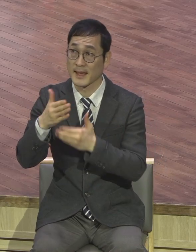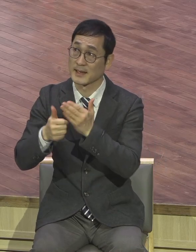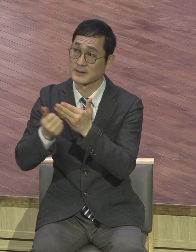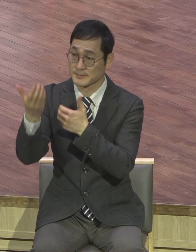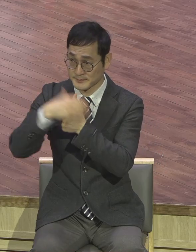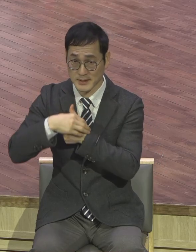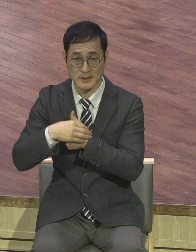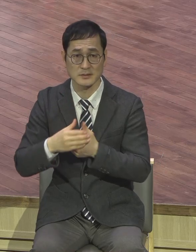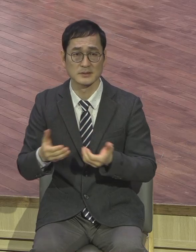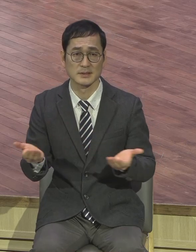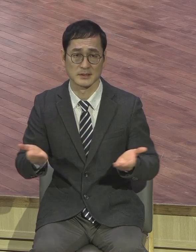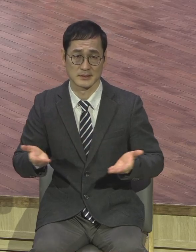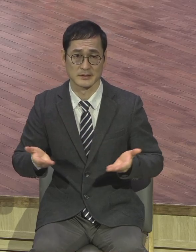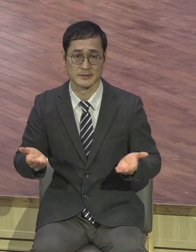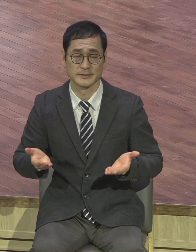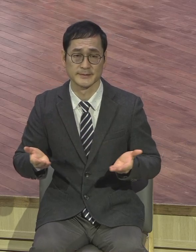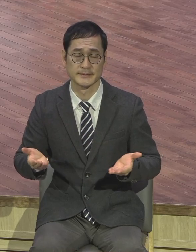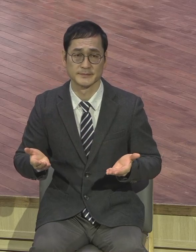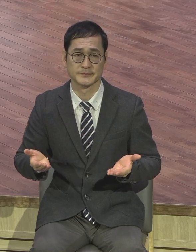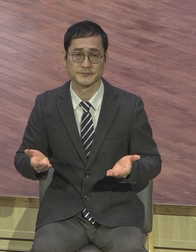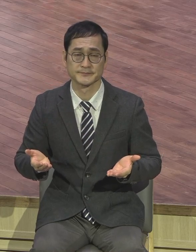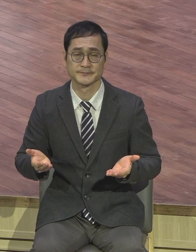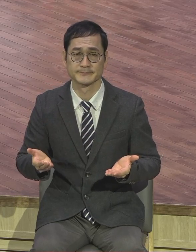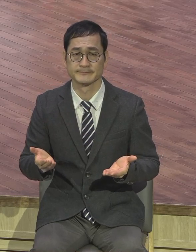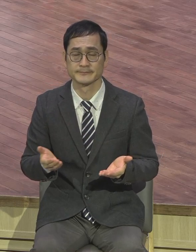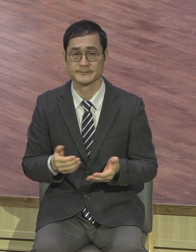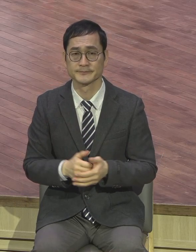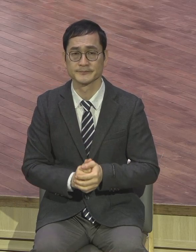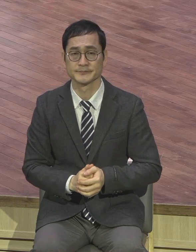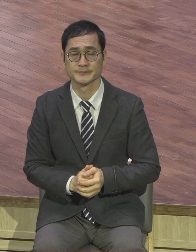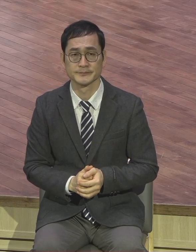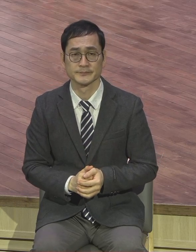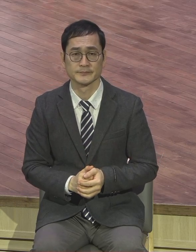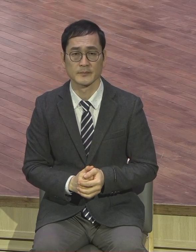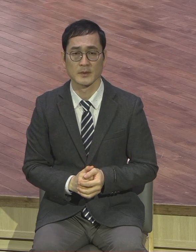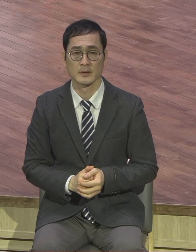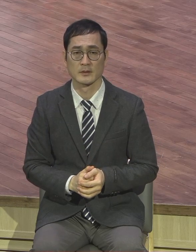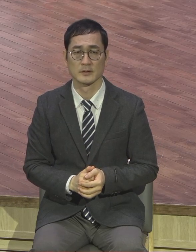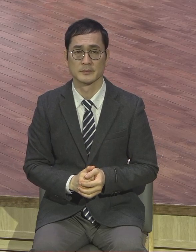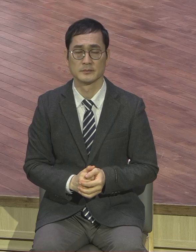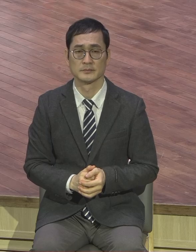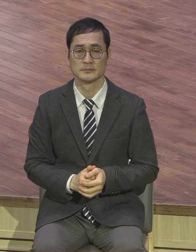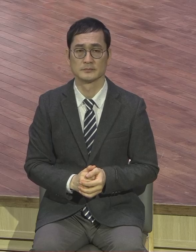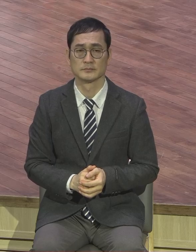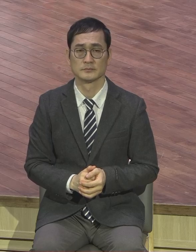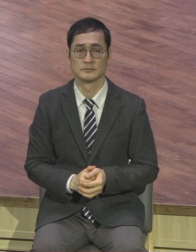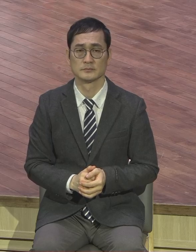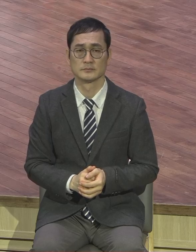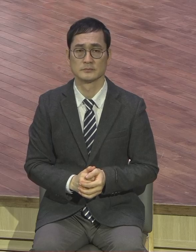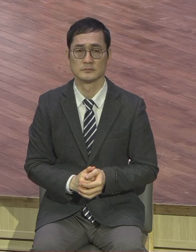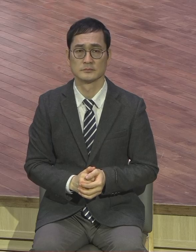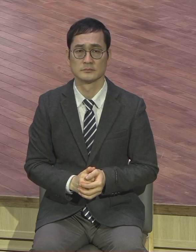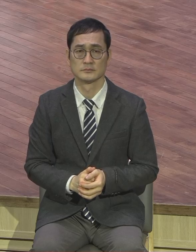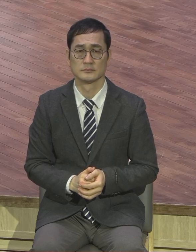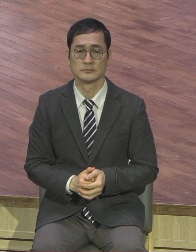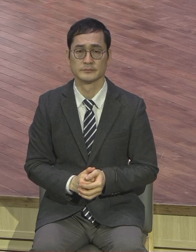우리는 어때야 됩니까? 여러분도 응답의 주욕으로 모두 다 서시기 바랍니다. 그래서 너 입을